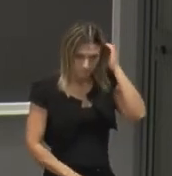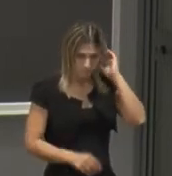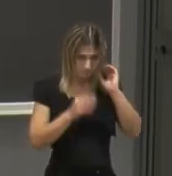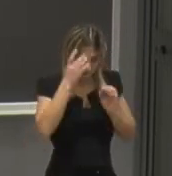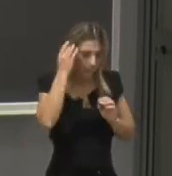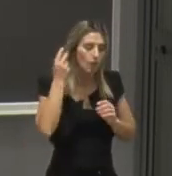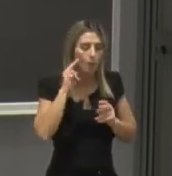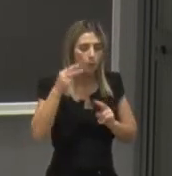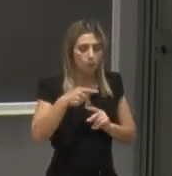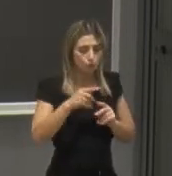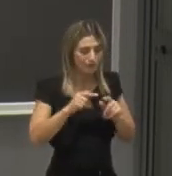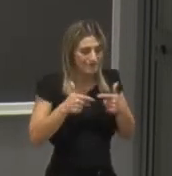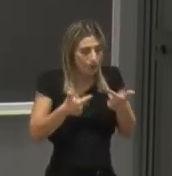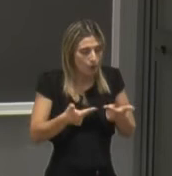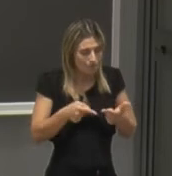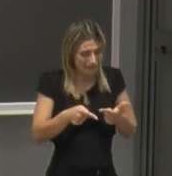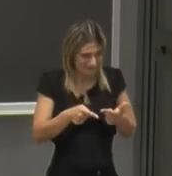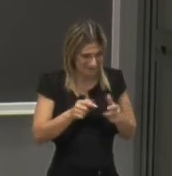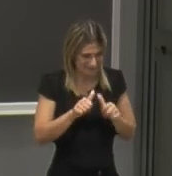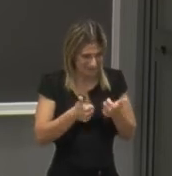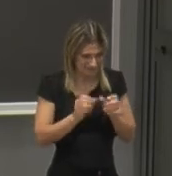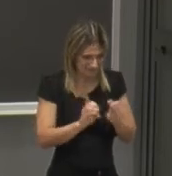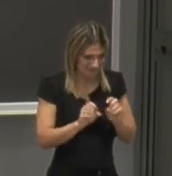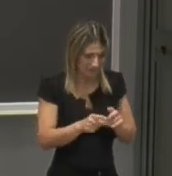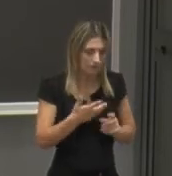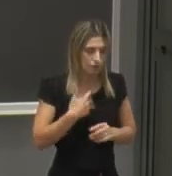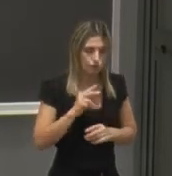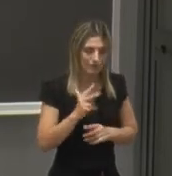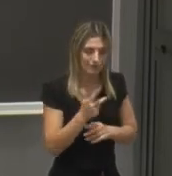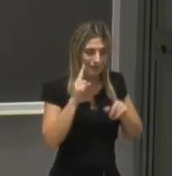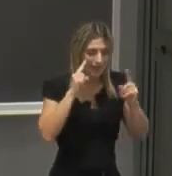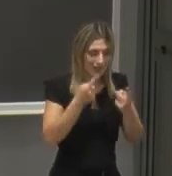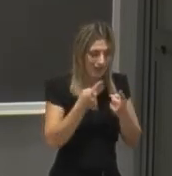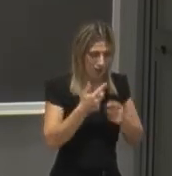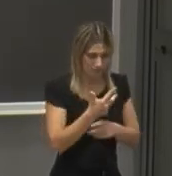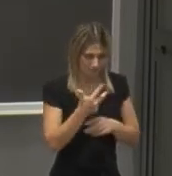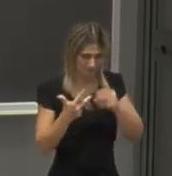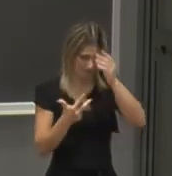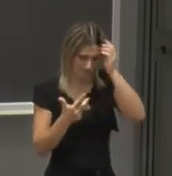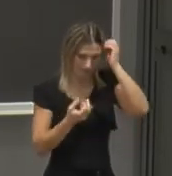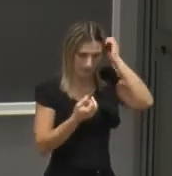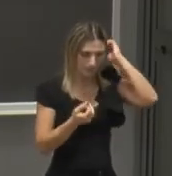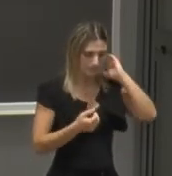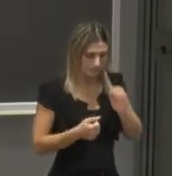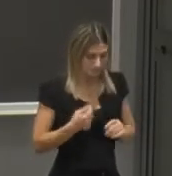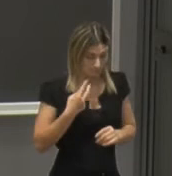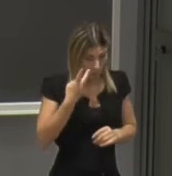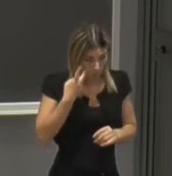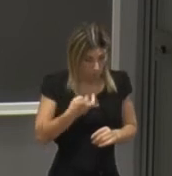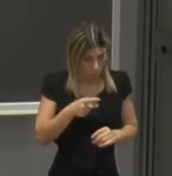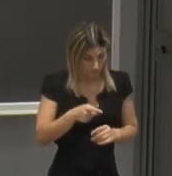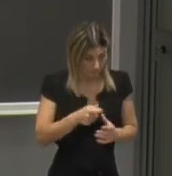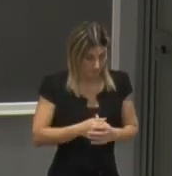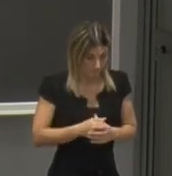concretamente da un punto di vista dell'offerta didattica abbiamo tre lauree triennali che guarda